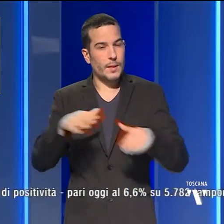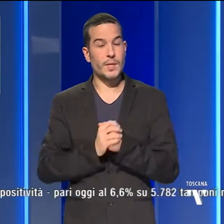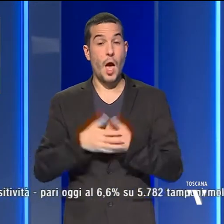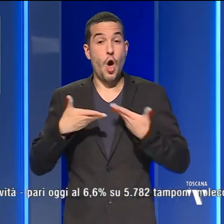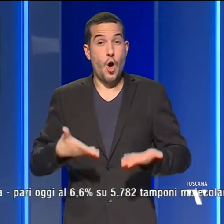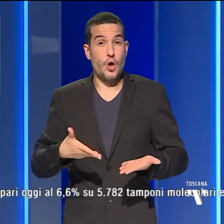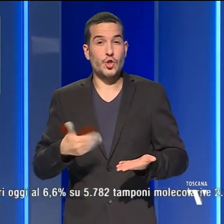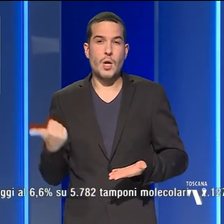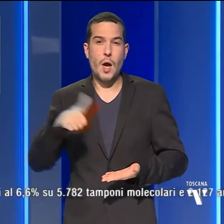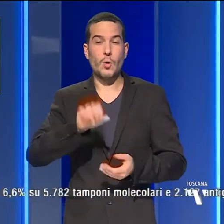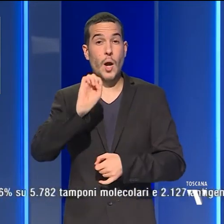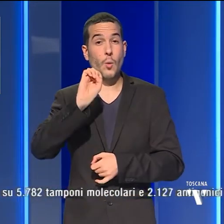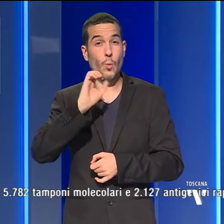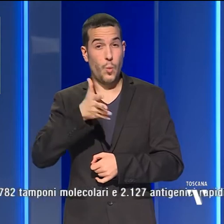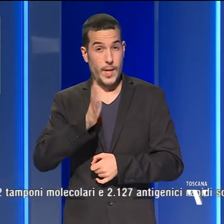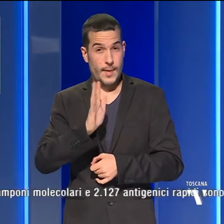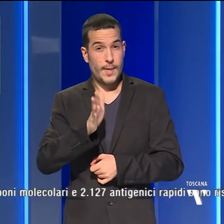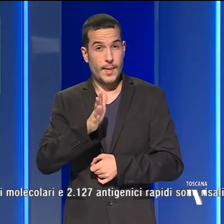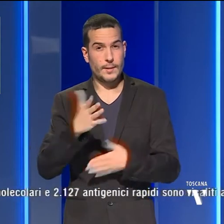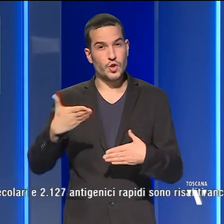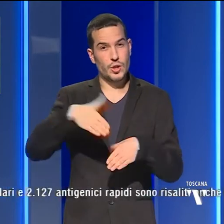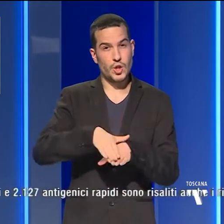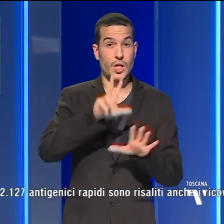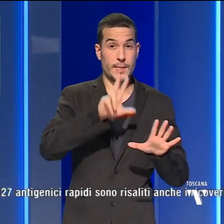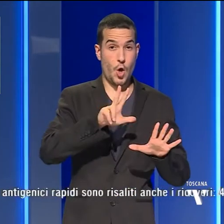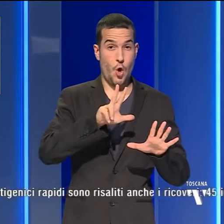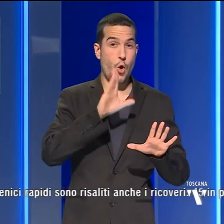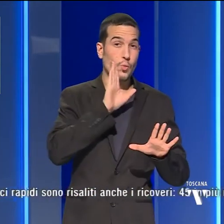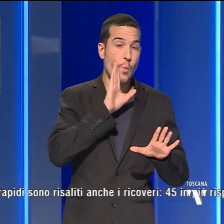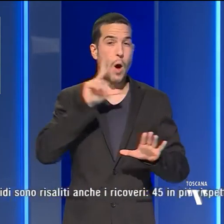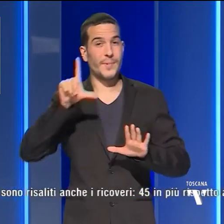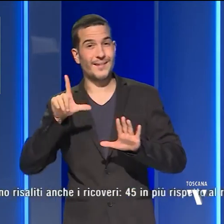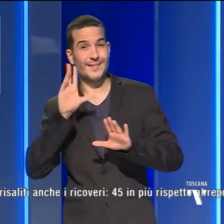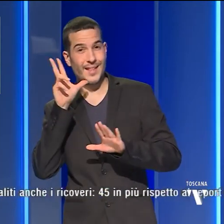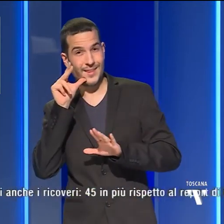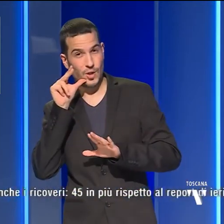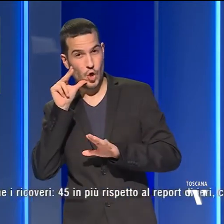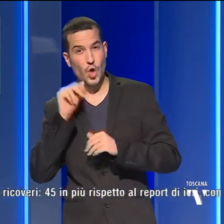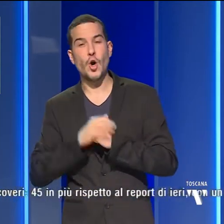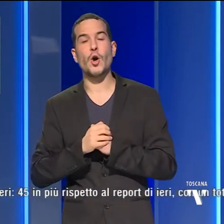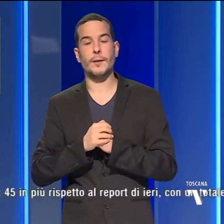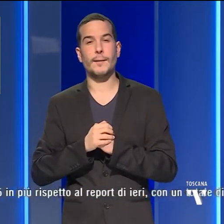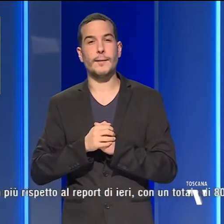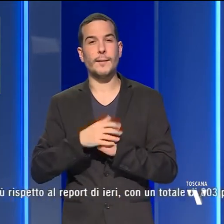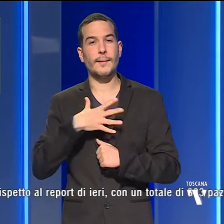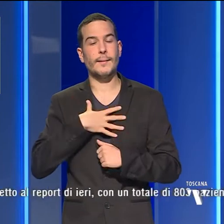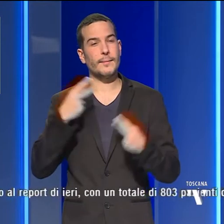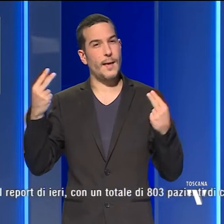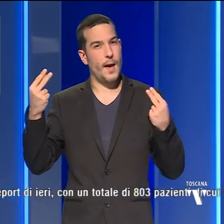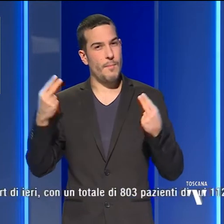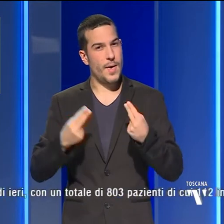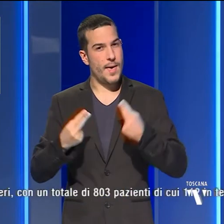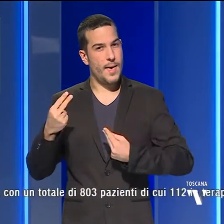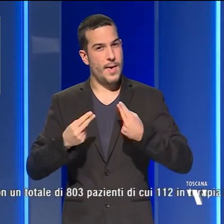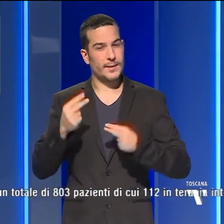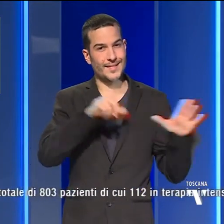oggi altri 15 decessi, 8 uomini e 7 donne con un'età media di 77